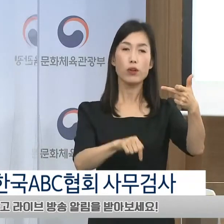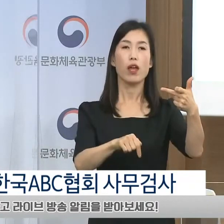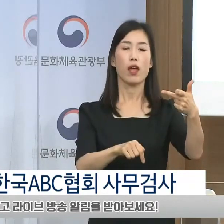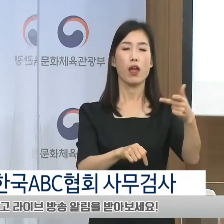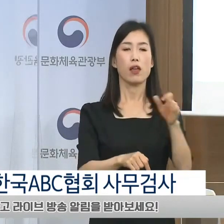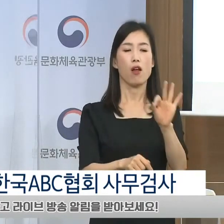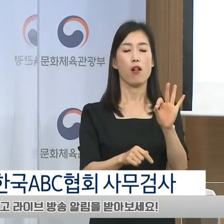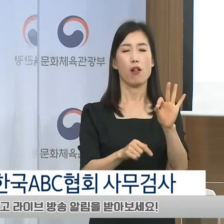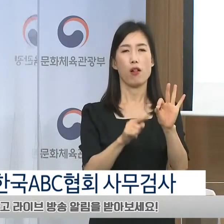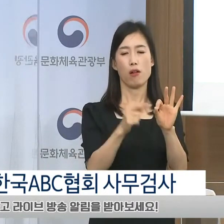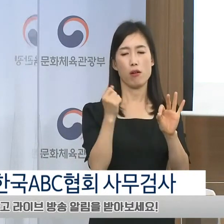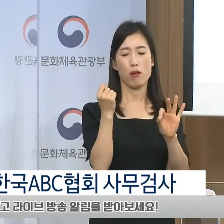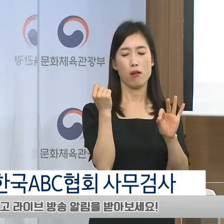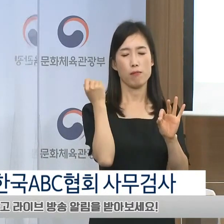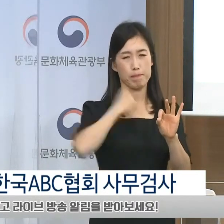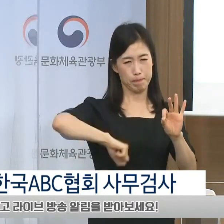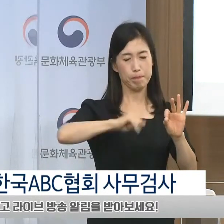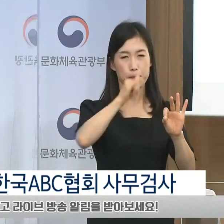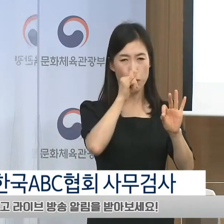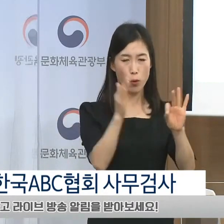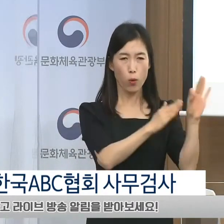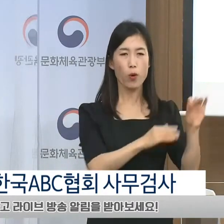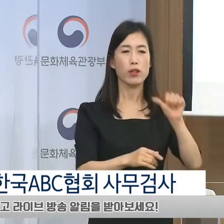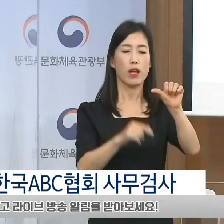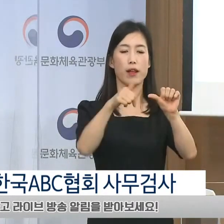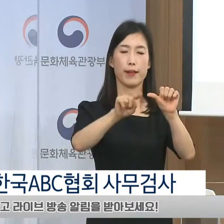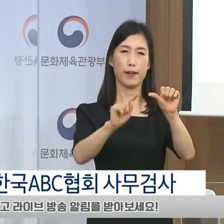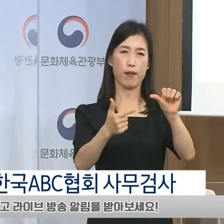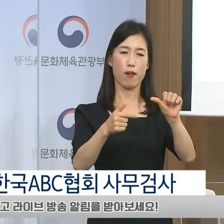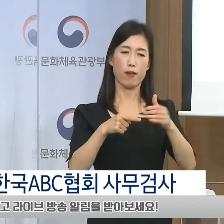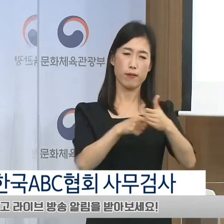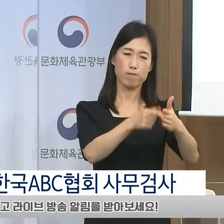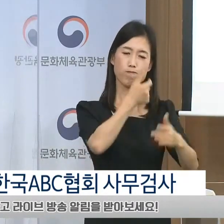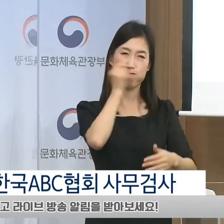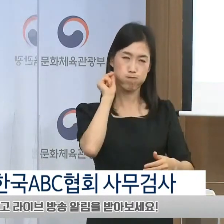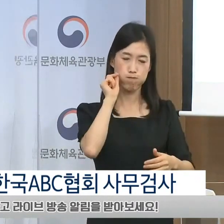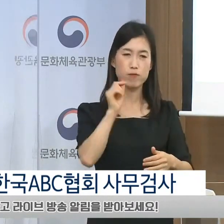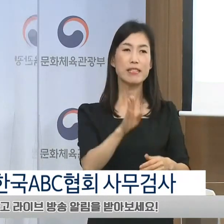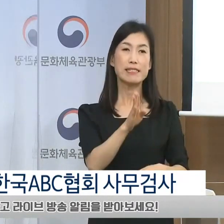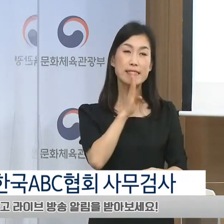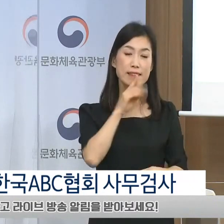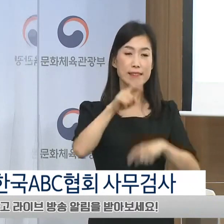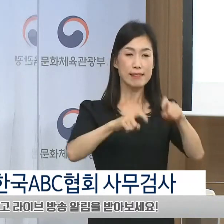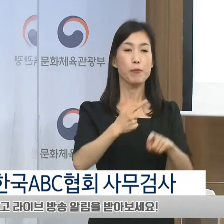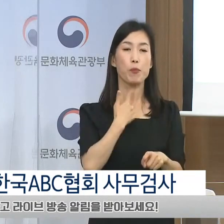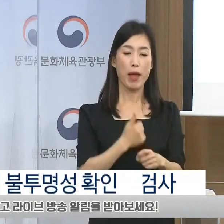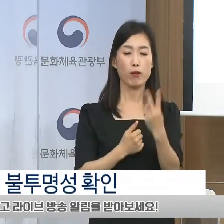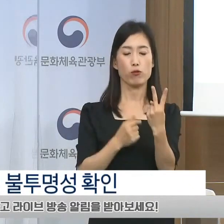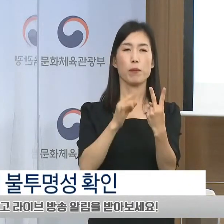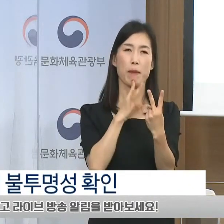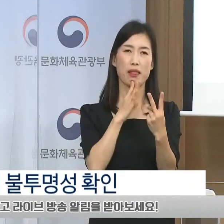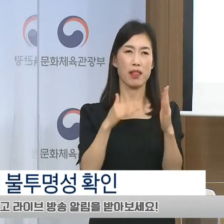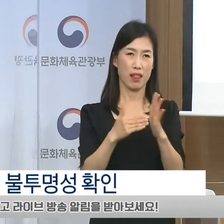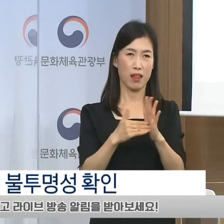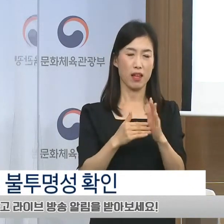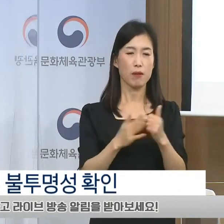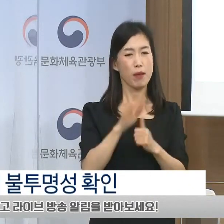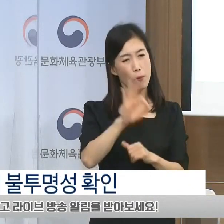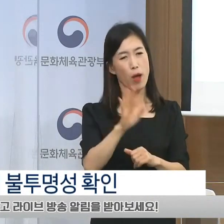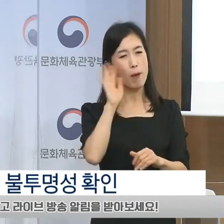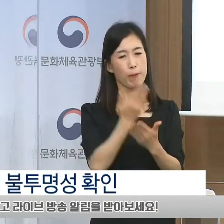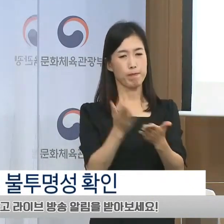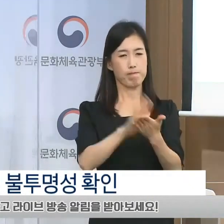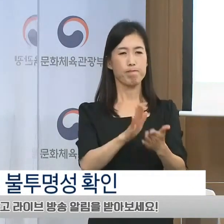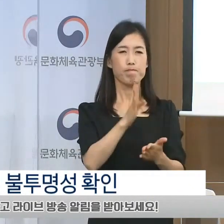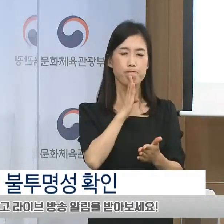10건의 불이행, 5건의 이행 부진, 2건 이행 등으로 실질적인 이행 결과나 의지를